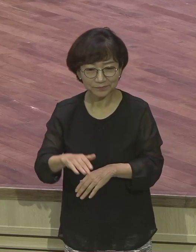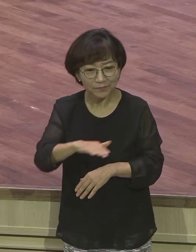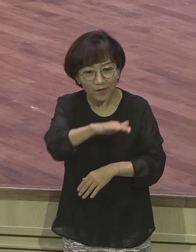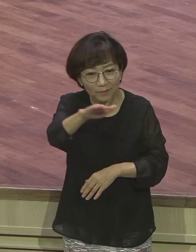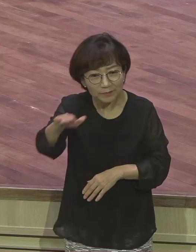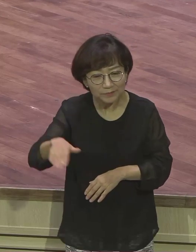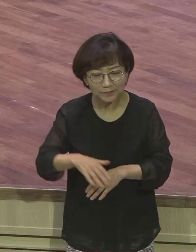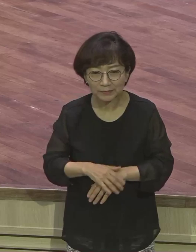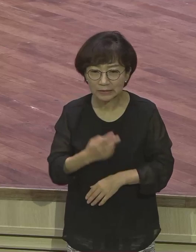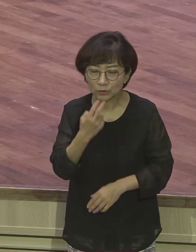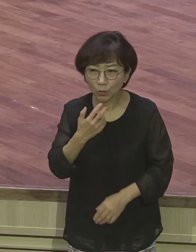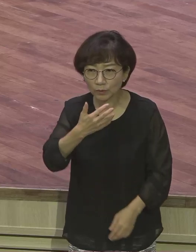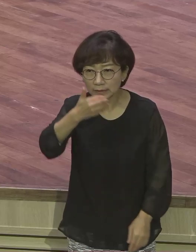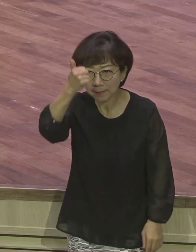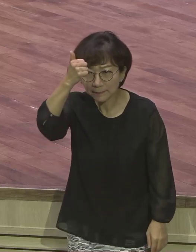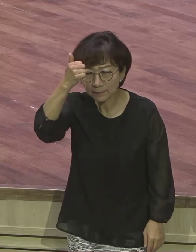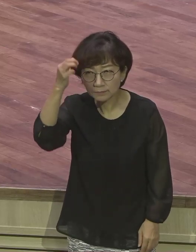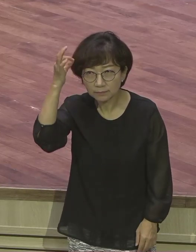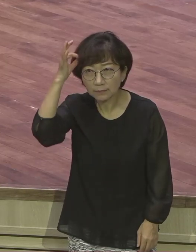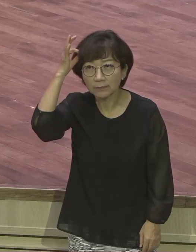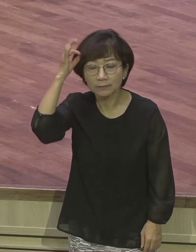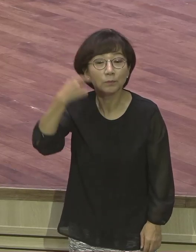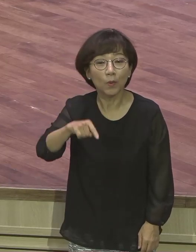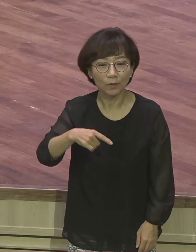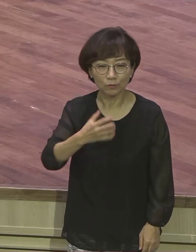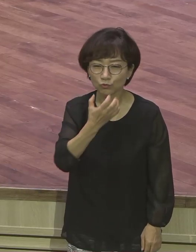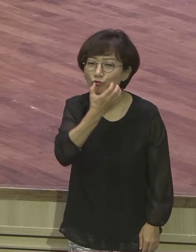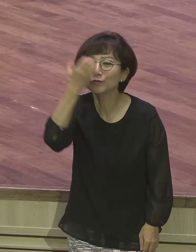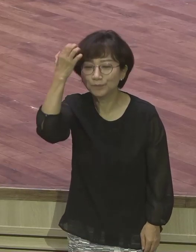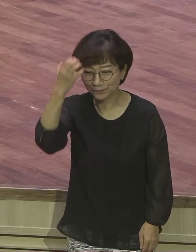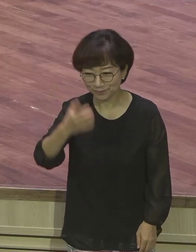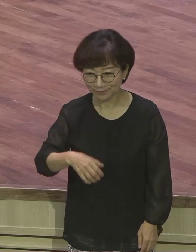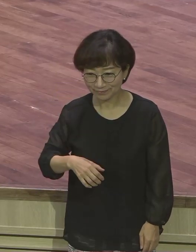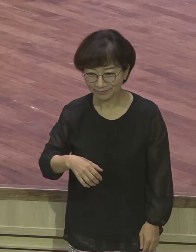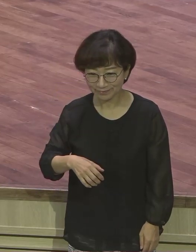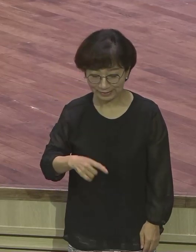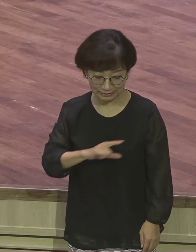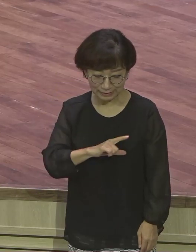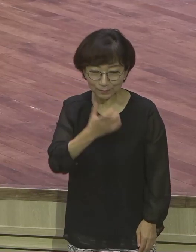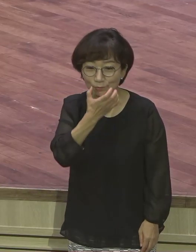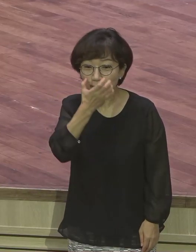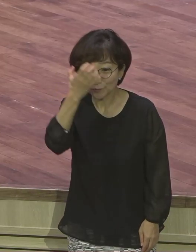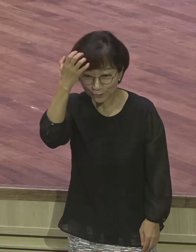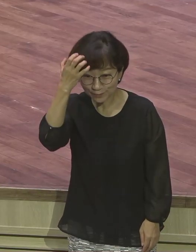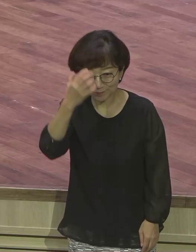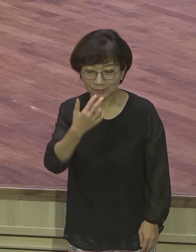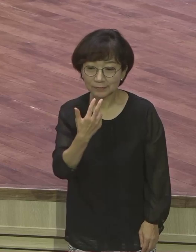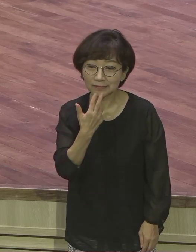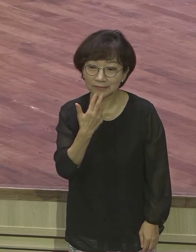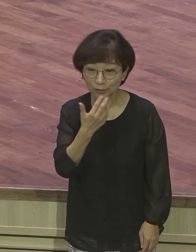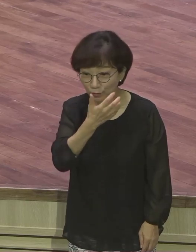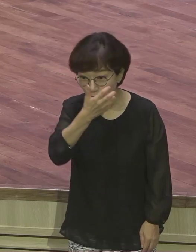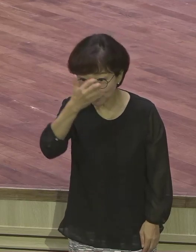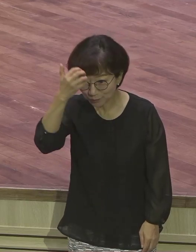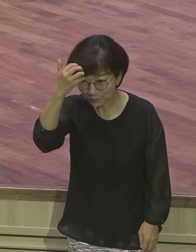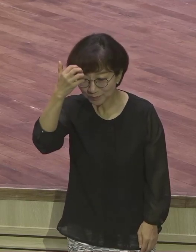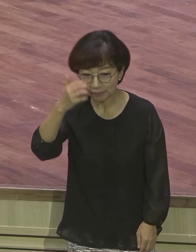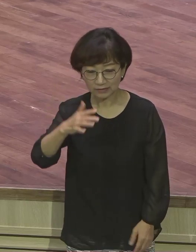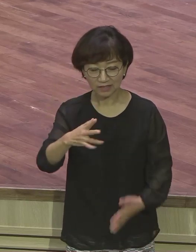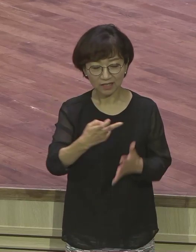말이 뭐예요? 꿈꾸는 자요. 꿈. 요셉 하면 꿈이에요. 꿈. 요셉의 형들도 요셉을 꿈꾸는 자 그렇게 불렀어요.